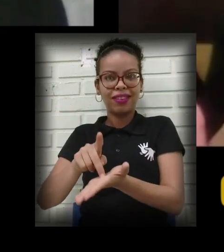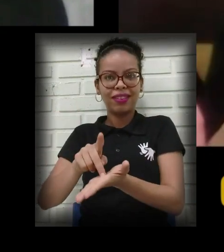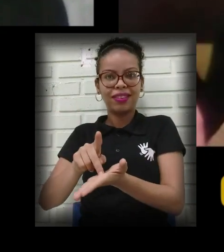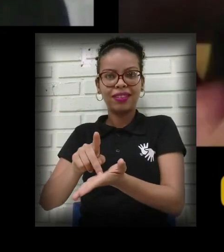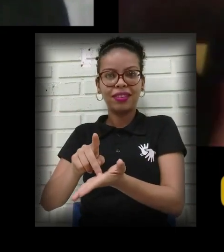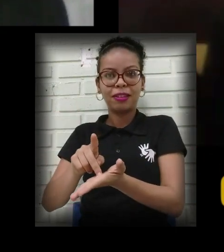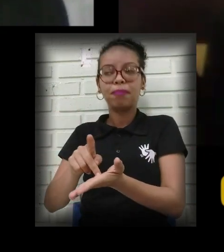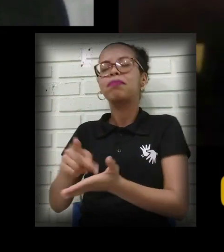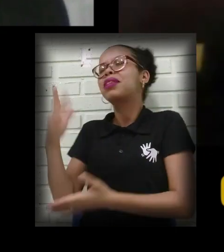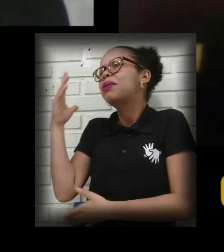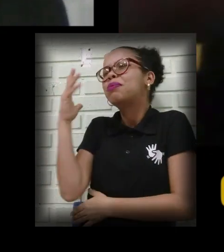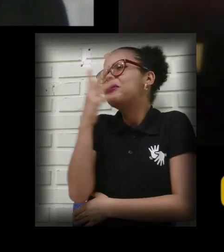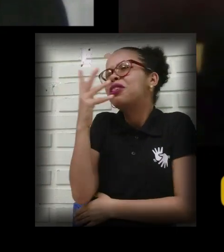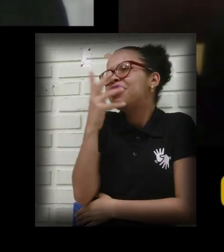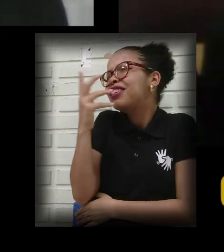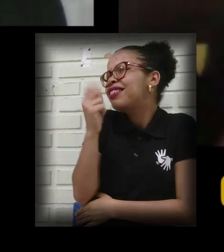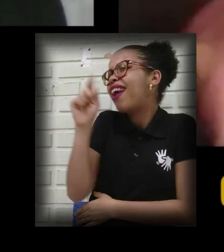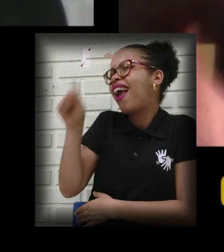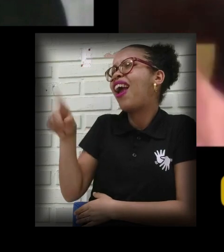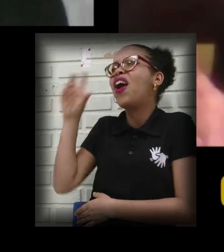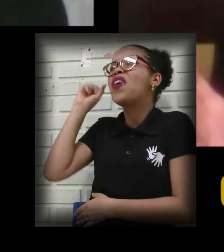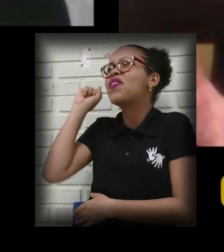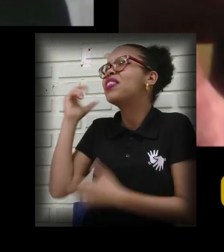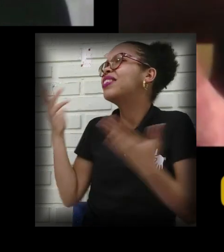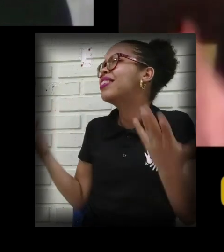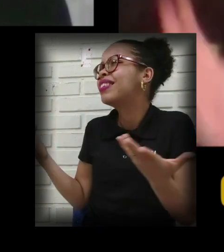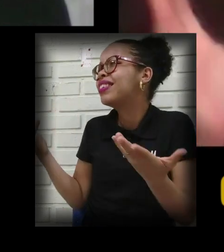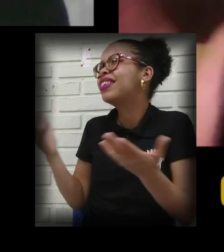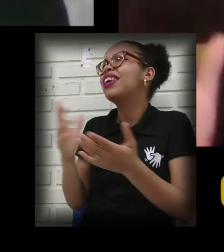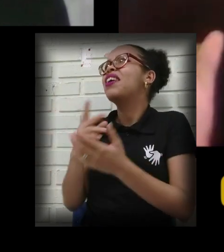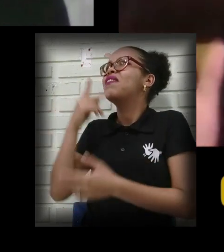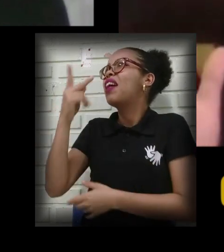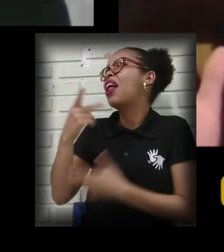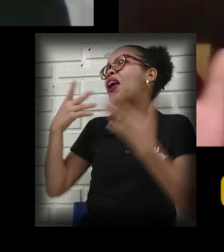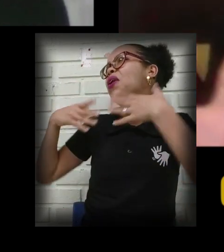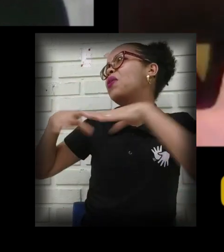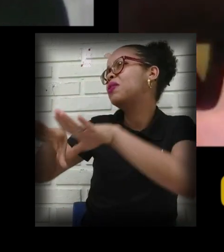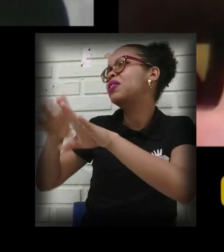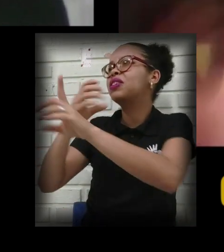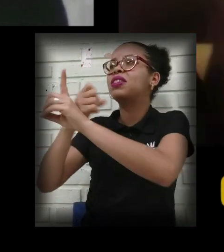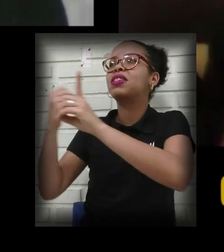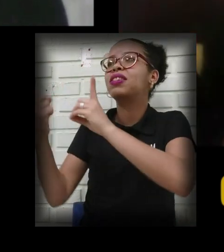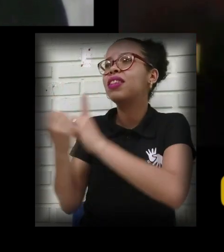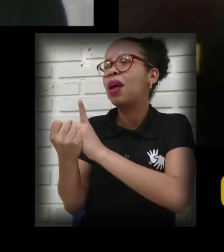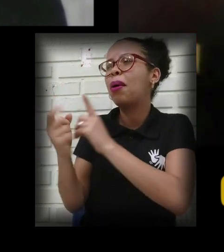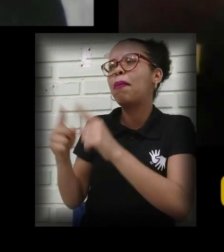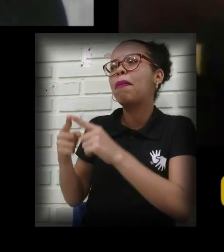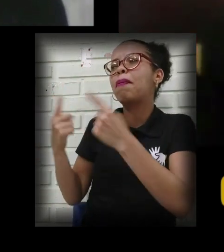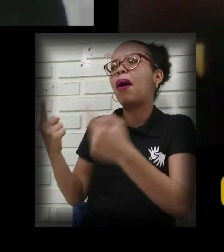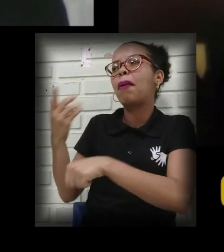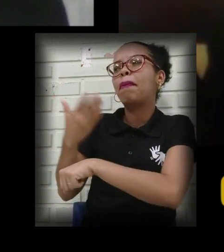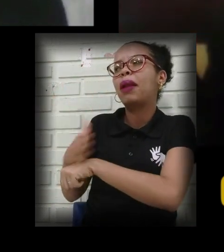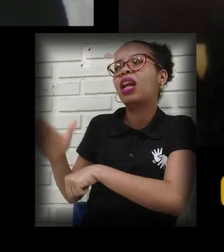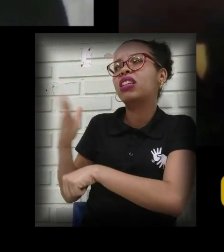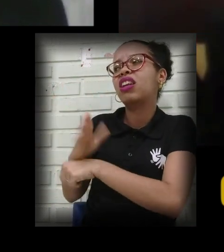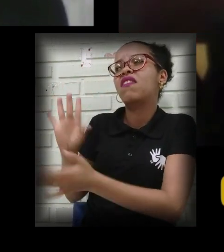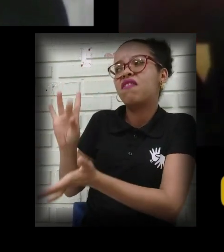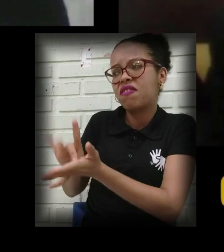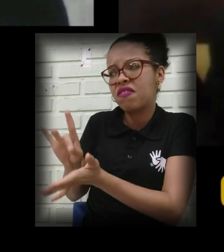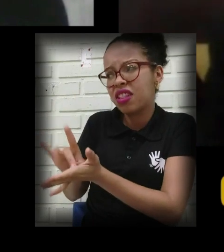é muito bonitinho a gente ouvir as pessoas falando inclusão social. Mas na prática, a prática mesmo, esse